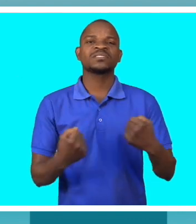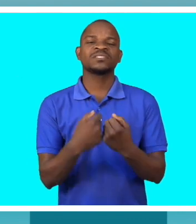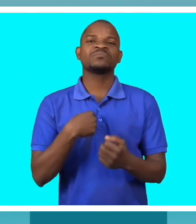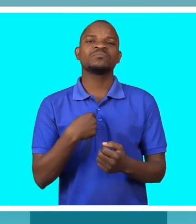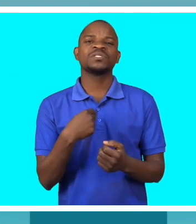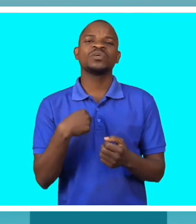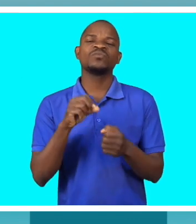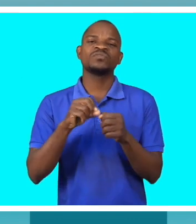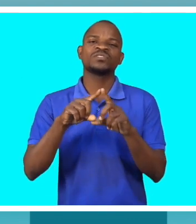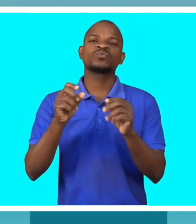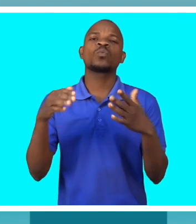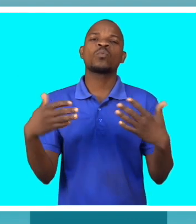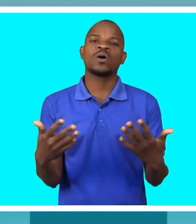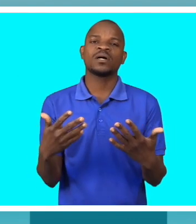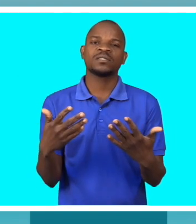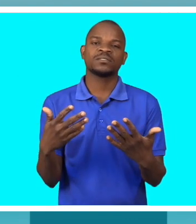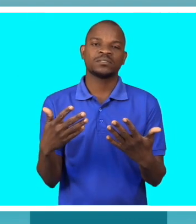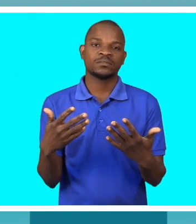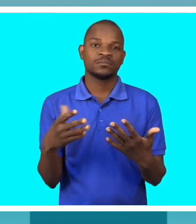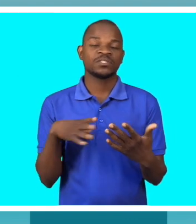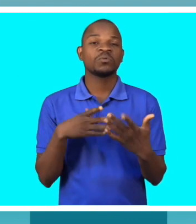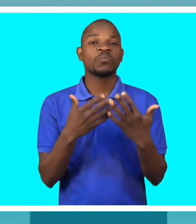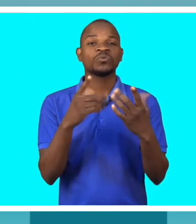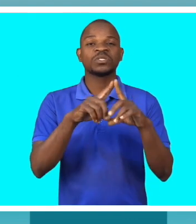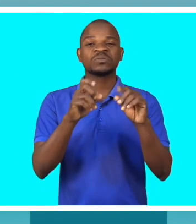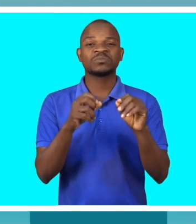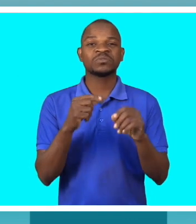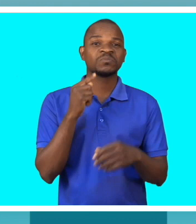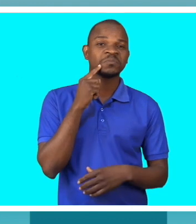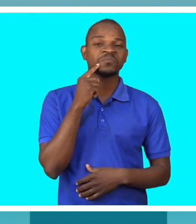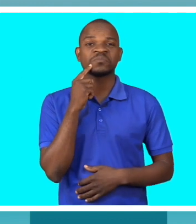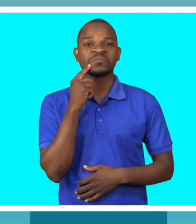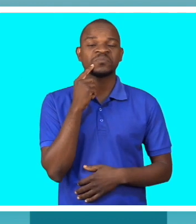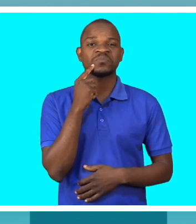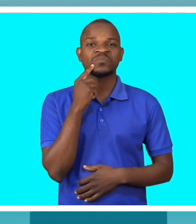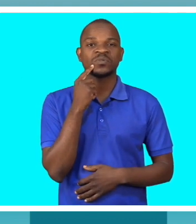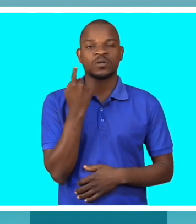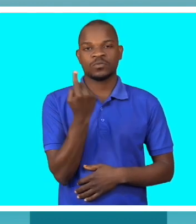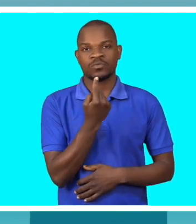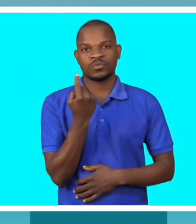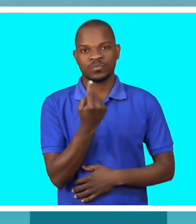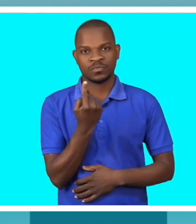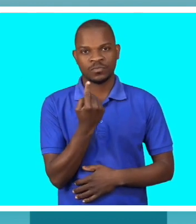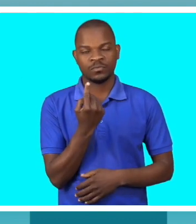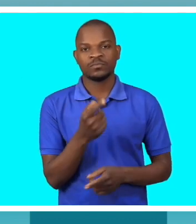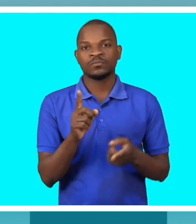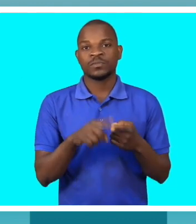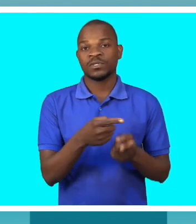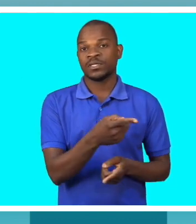a Deus? Então, é uma série de questionamentos que a pessoa vem fazendo por si só. fatores esses que poderão, de